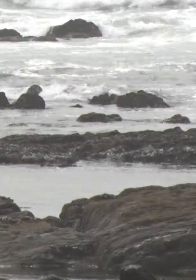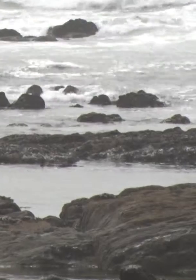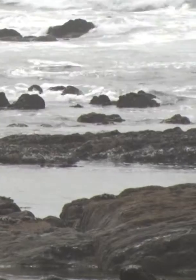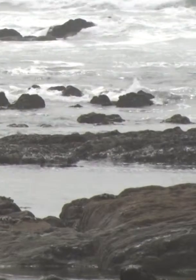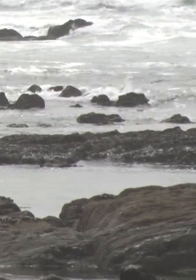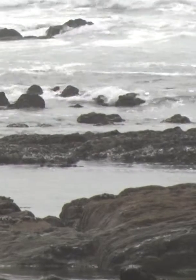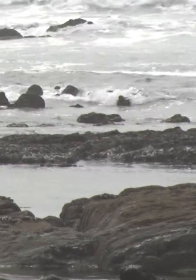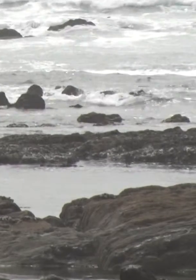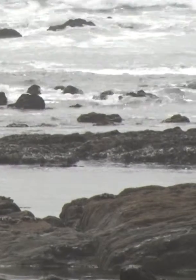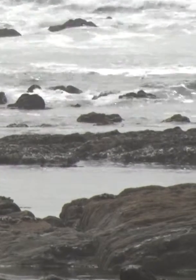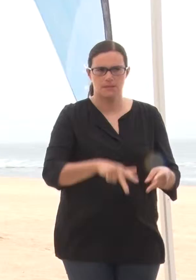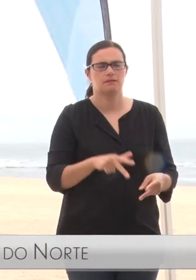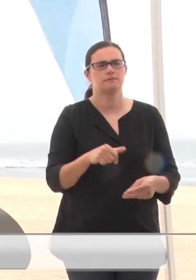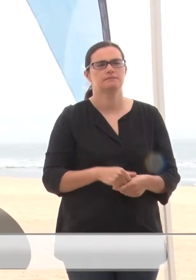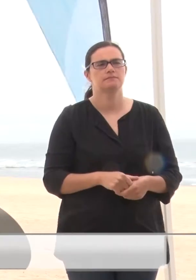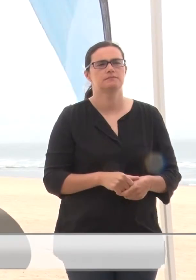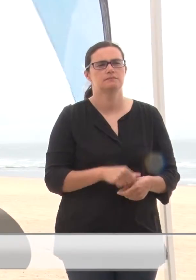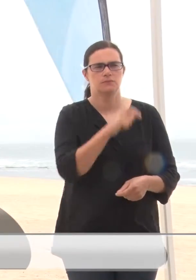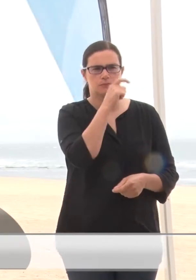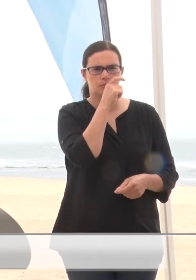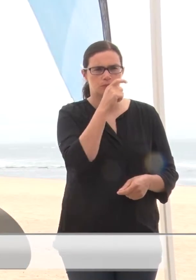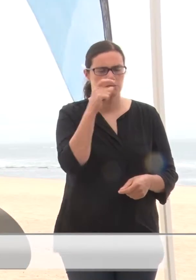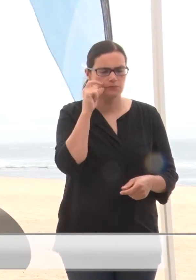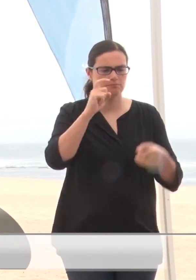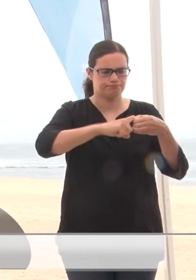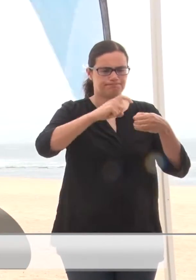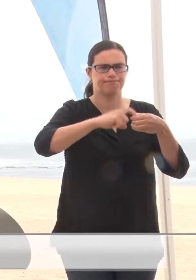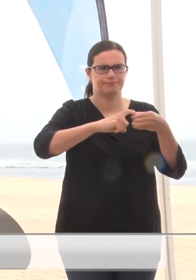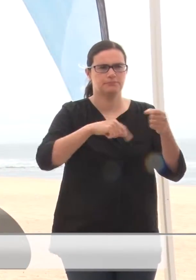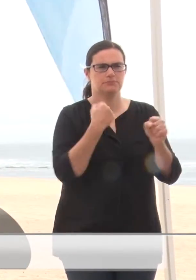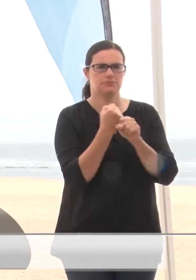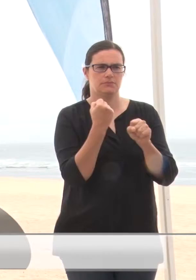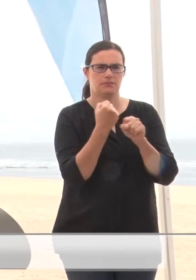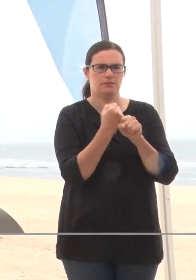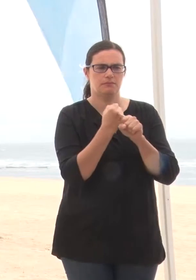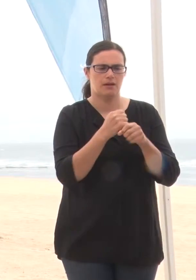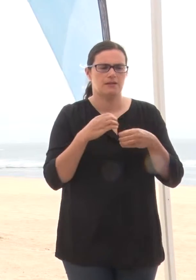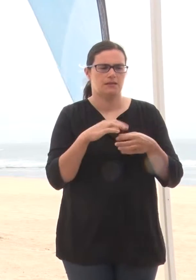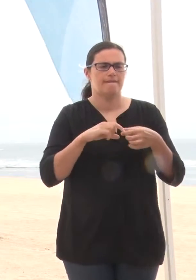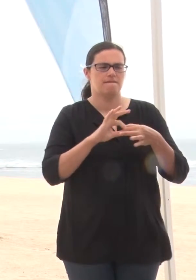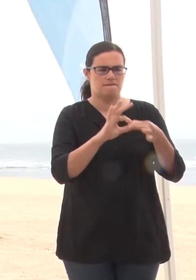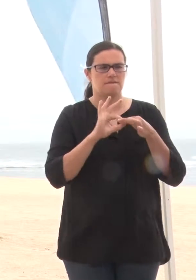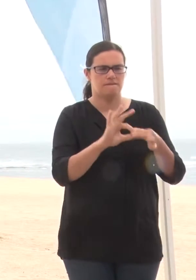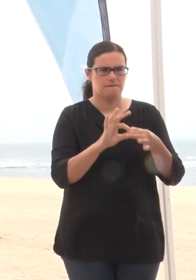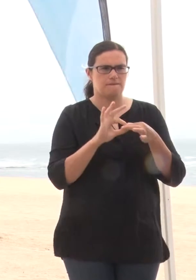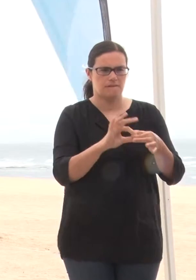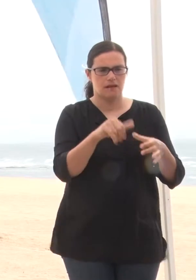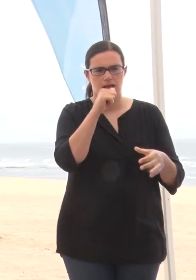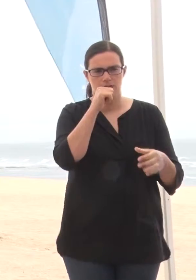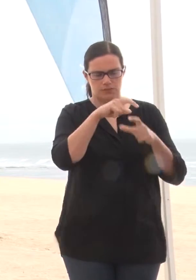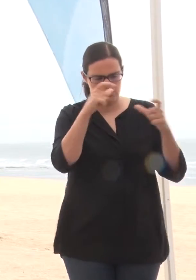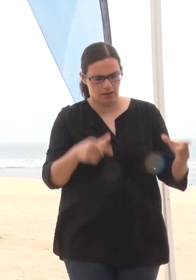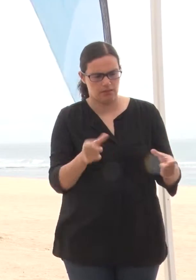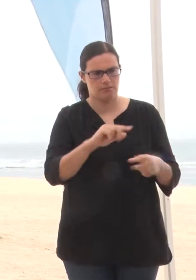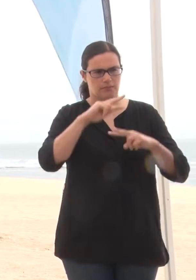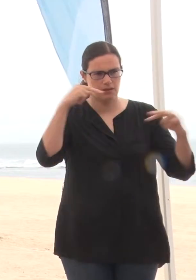aqui publicamente um compromisso de parceria e de trabalho de braço levado com as Águas de Gaia e com a Câmara